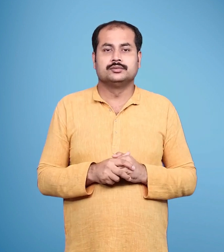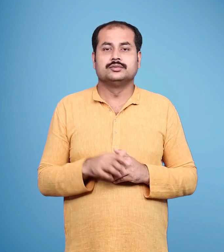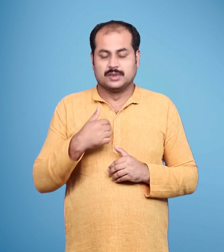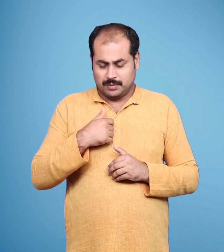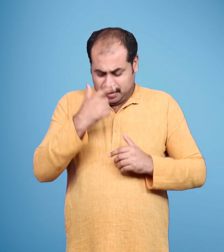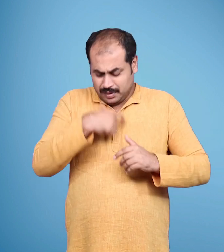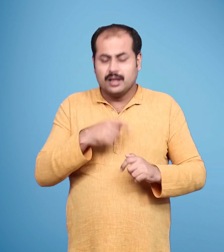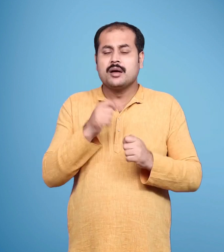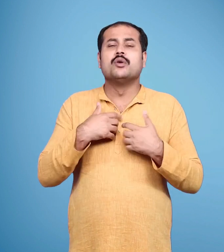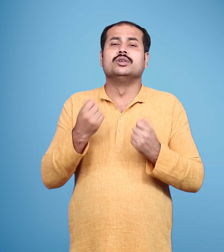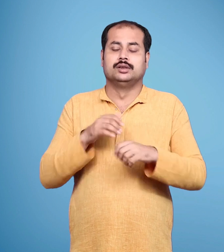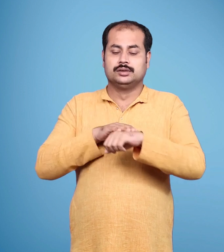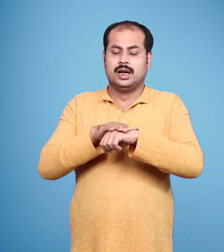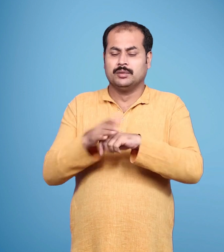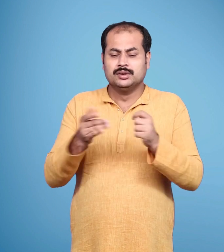मैं दास बन कर रहूँगा